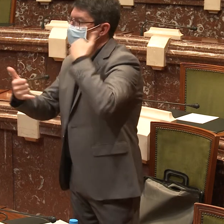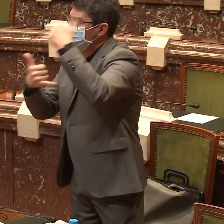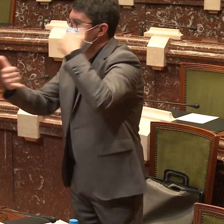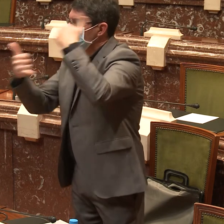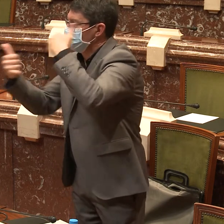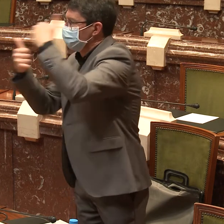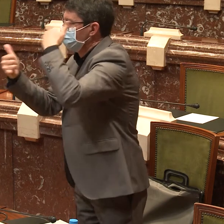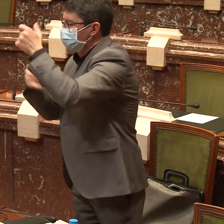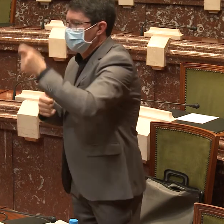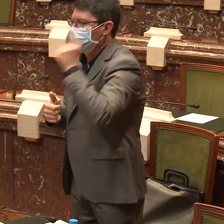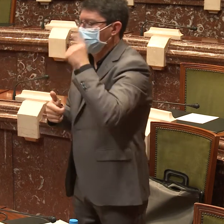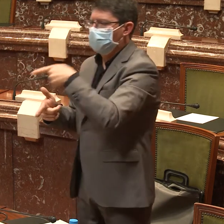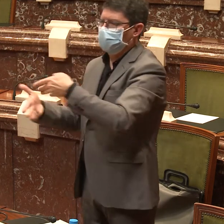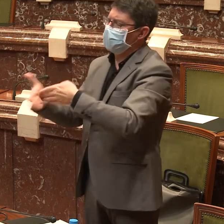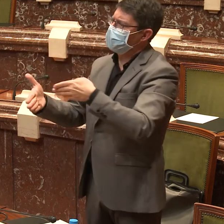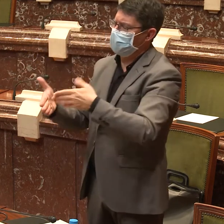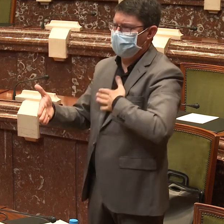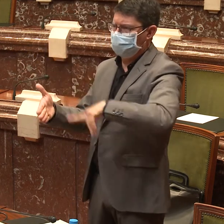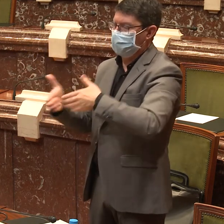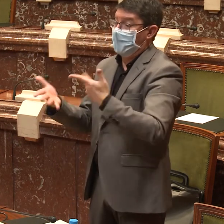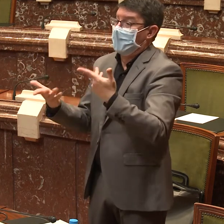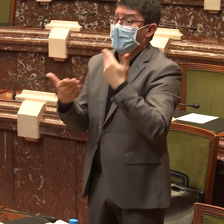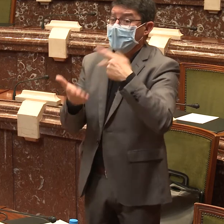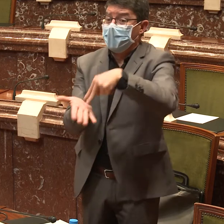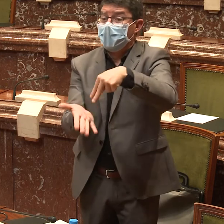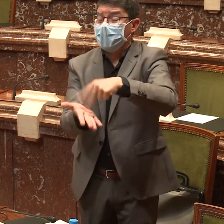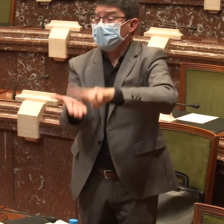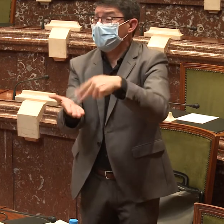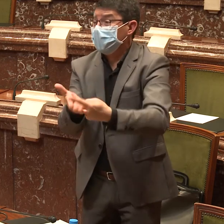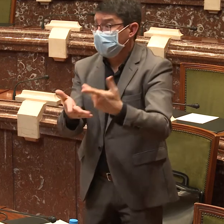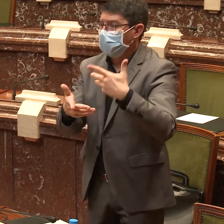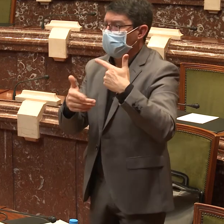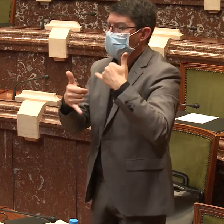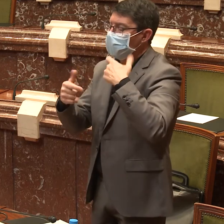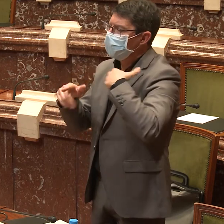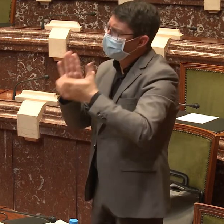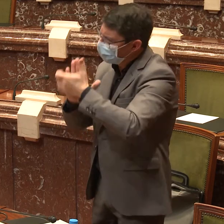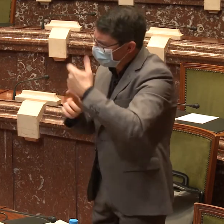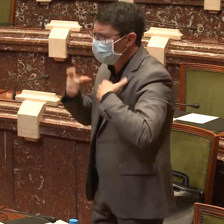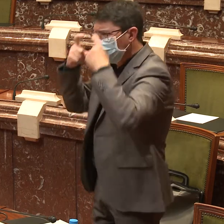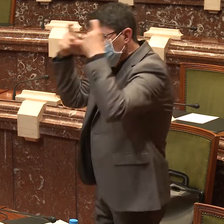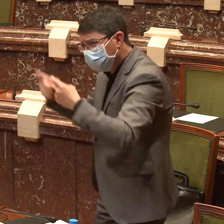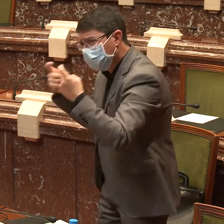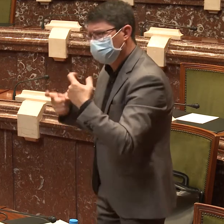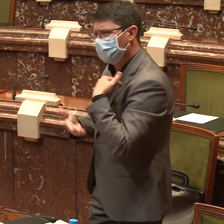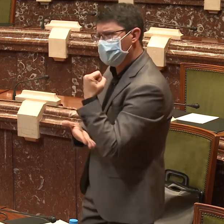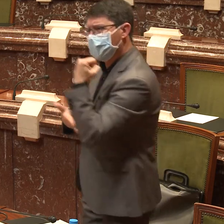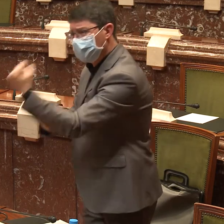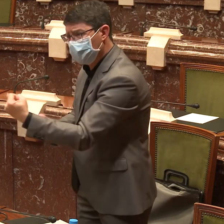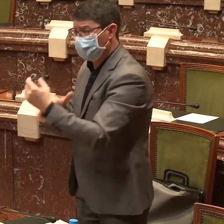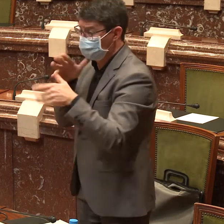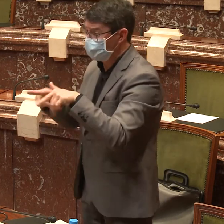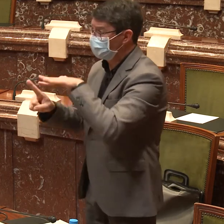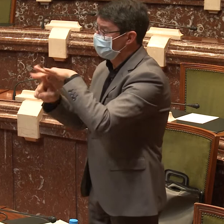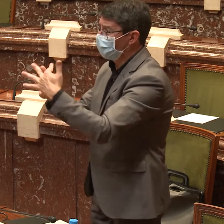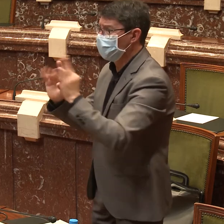telefónica. Los centros de salud y todo están atendiendo de manera telefónica. Una persona sorda no puede hacer uso de ese recurso. Así